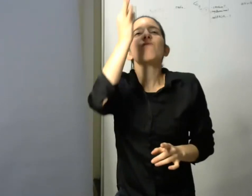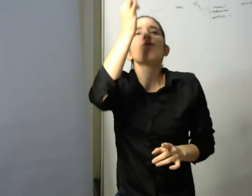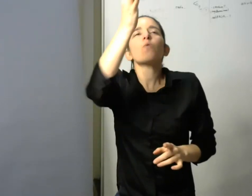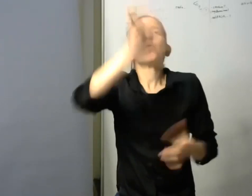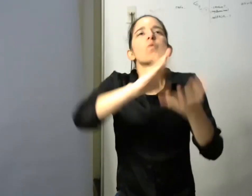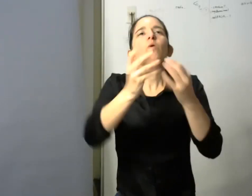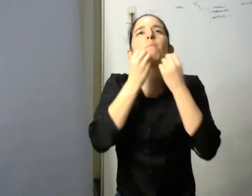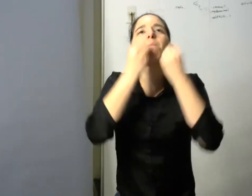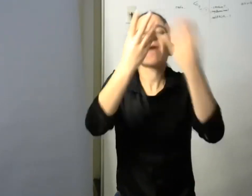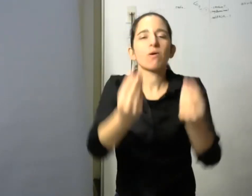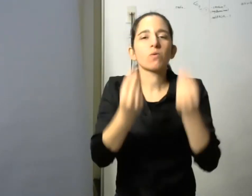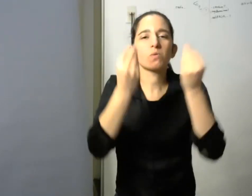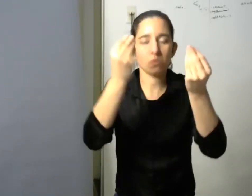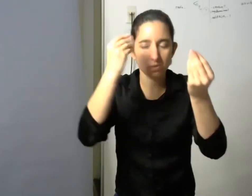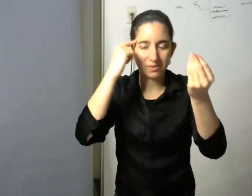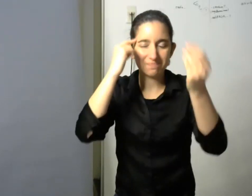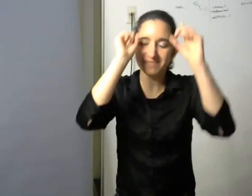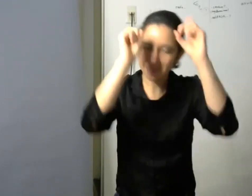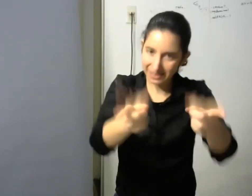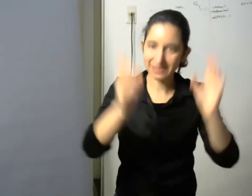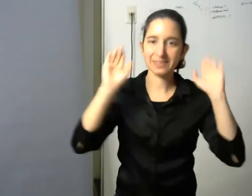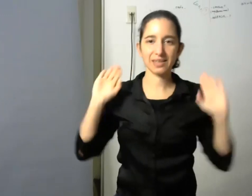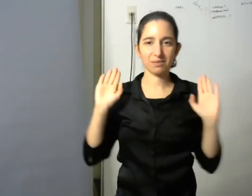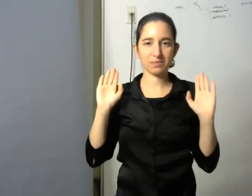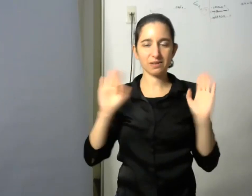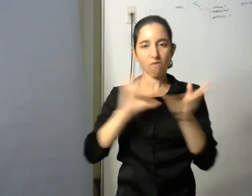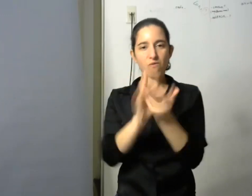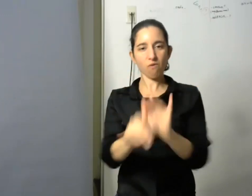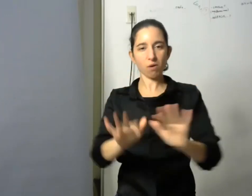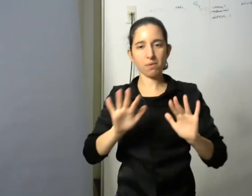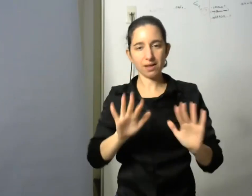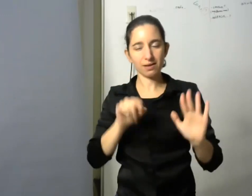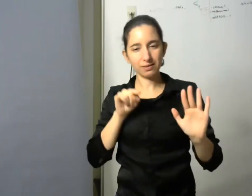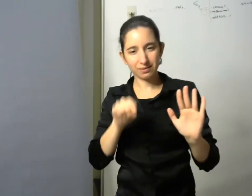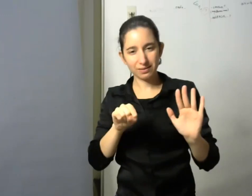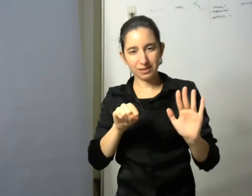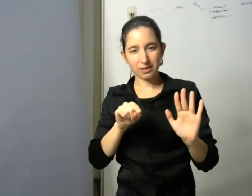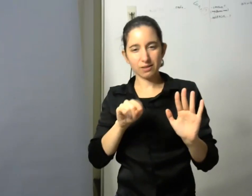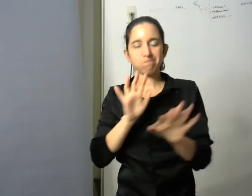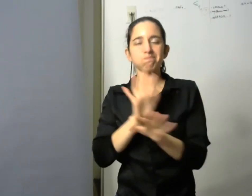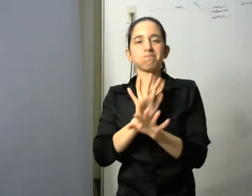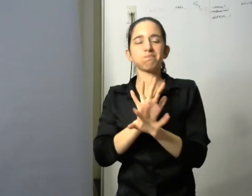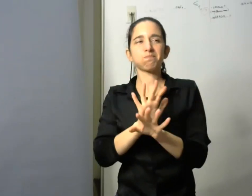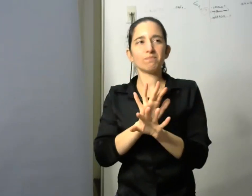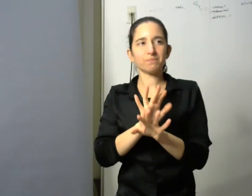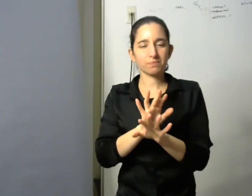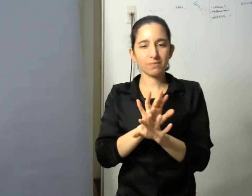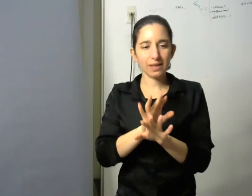lo que me parece fundamental porque es una forma no solamente de pensar que las disciplinas estudian